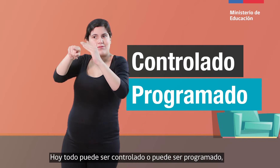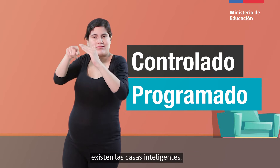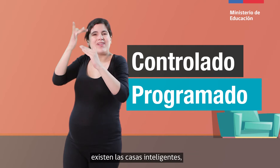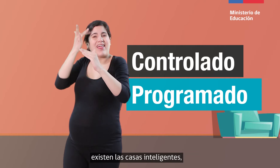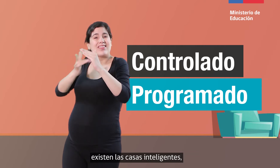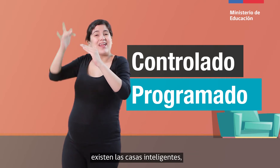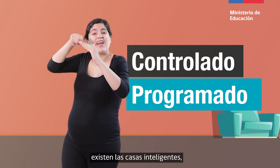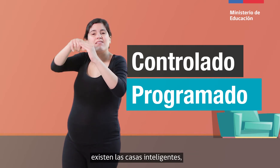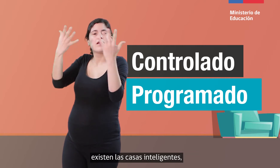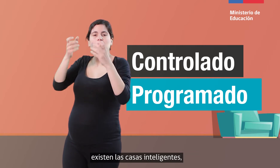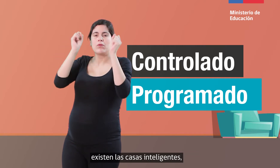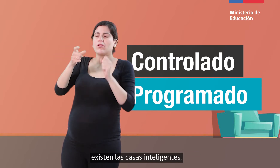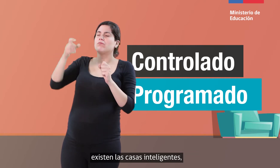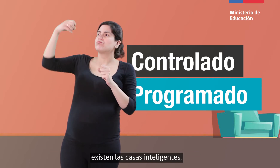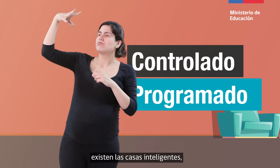Existen las casas inteligentes.